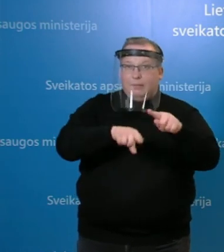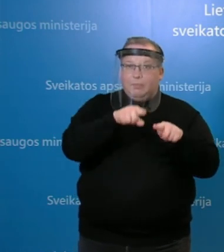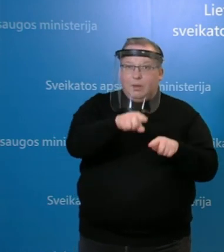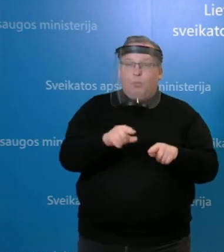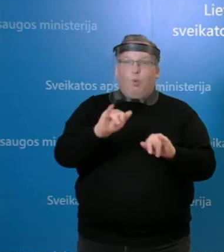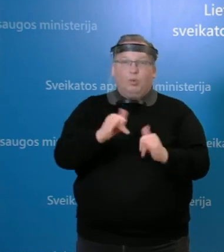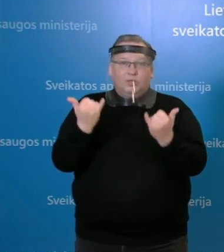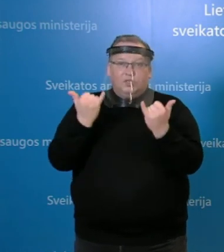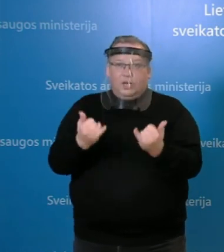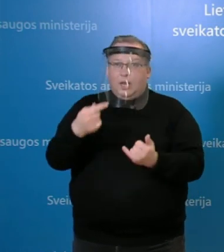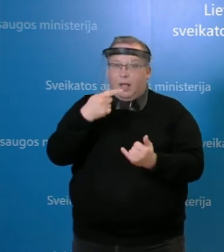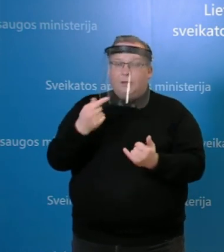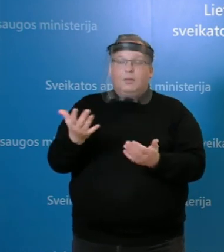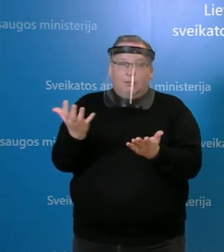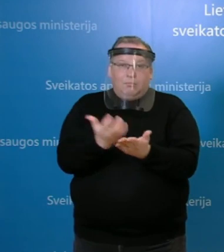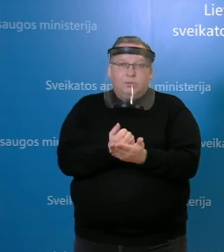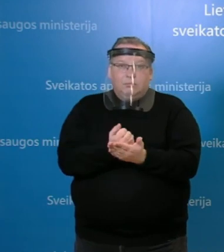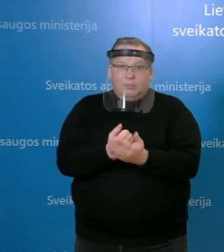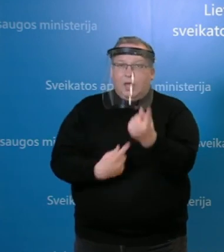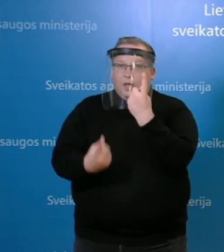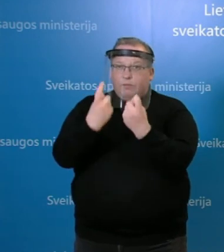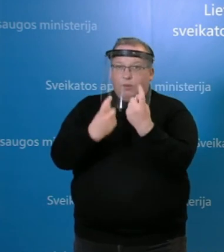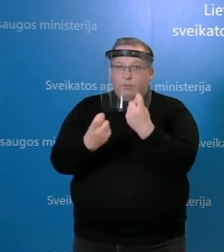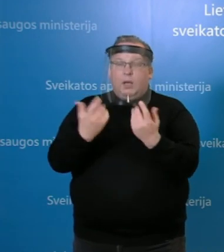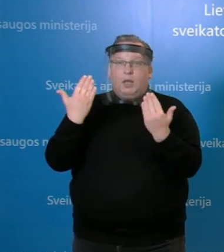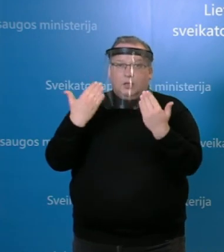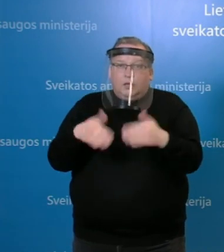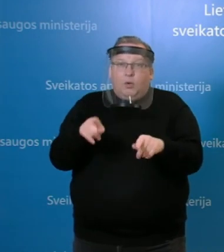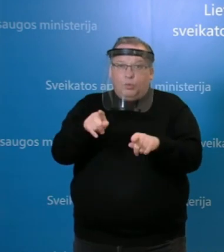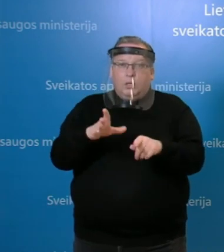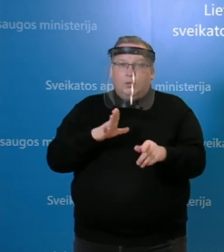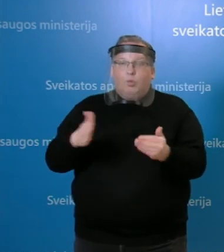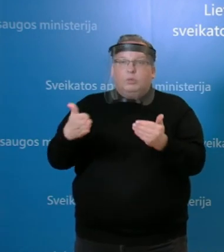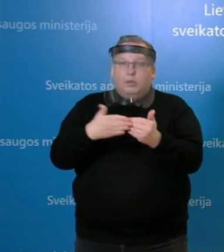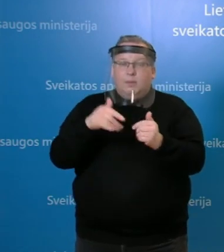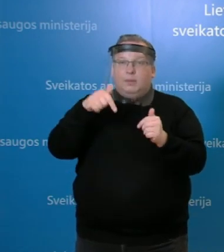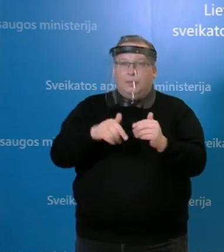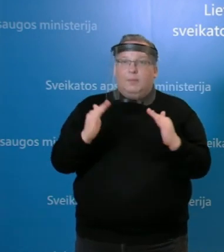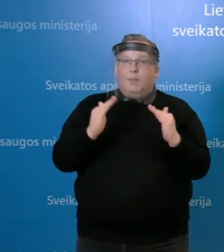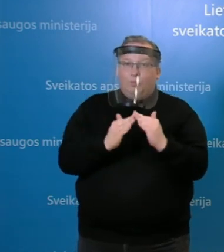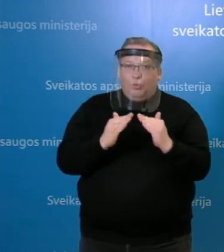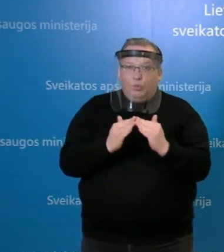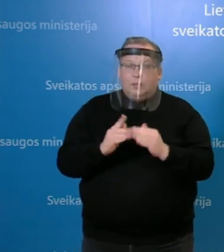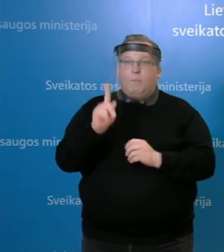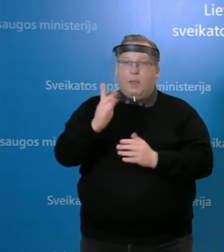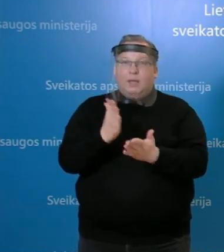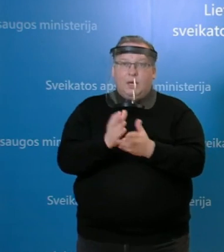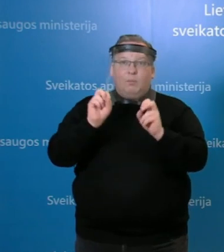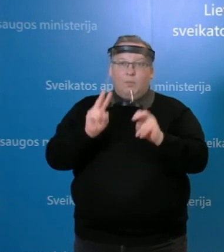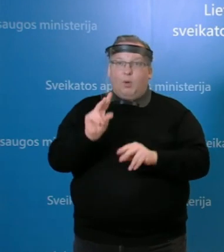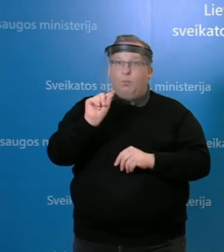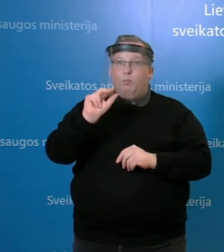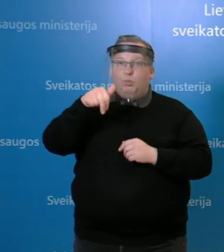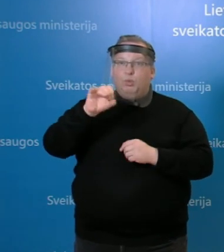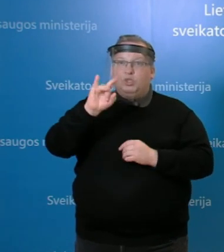šituo, kuriu šiandien, ką tai gavot informaciją, minėjot, kad aktime aplinkoje namuose turėjo sąlyti, bet ar yra, na, kažkokia rizika pušino kelio